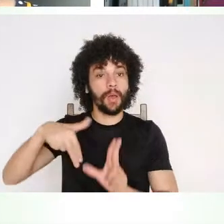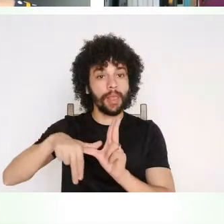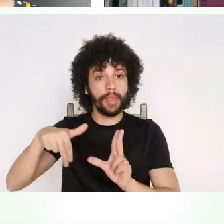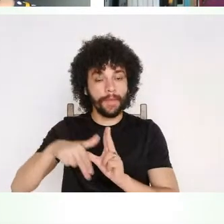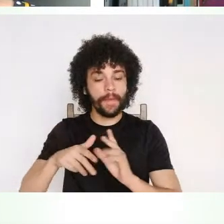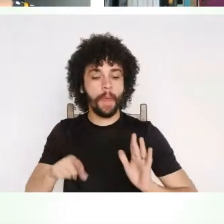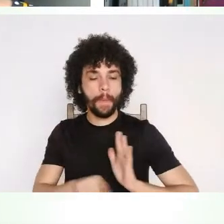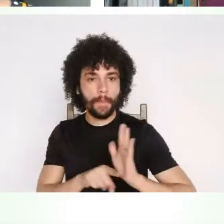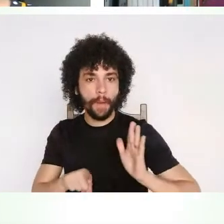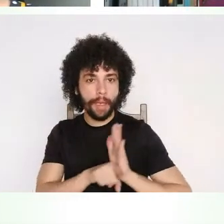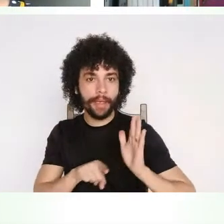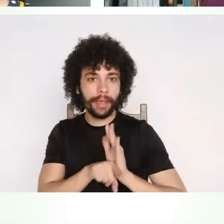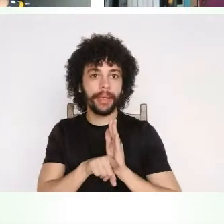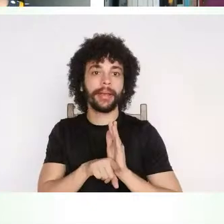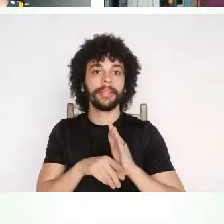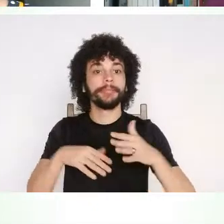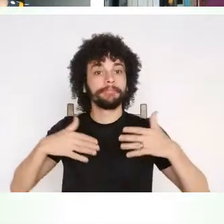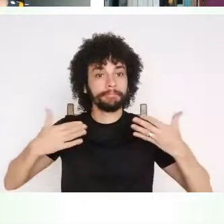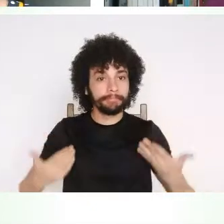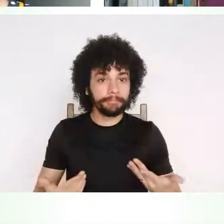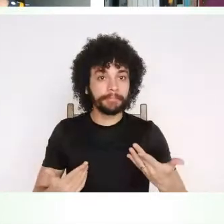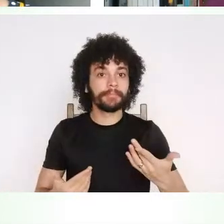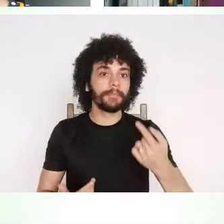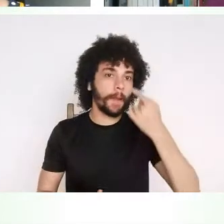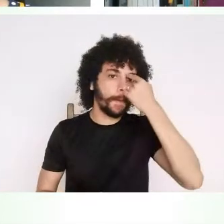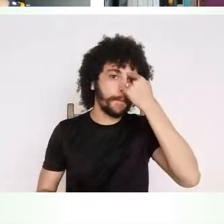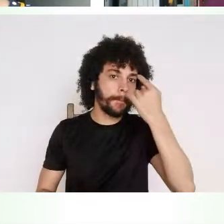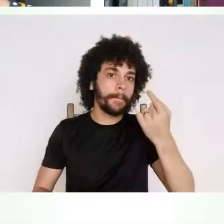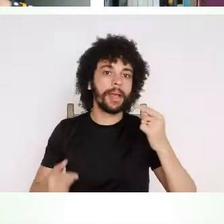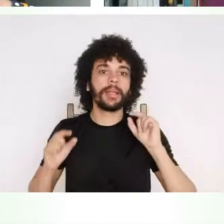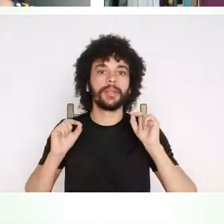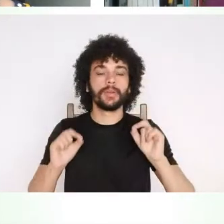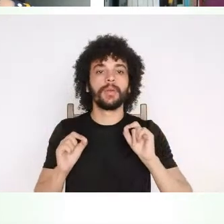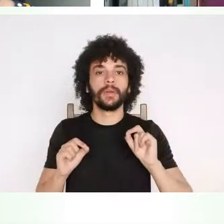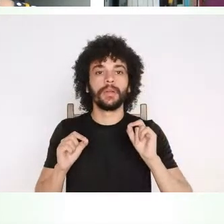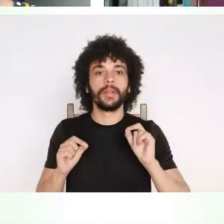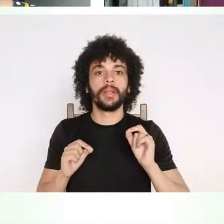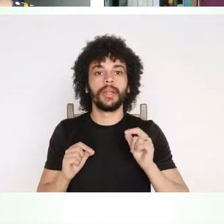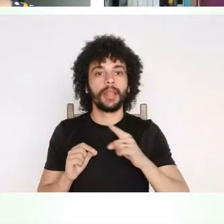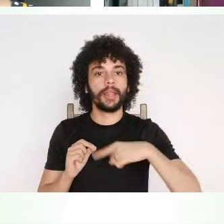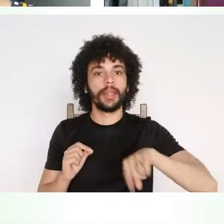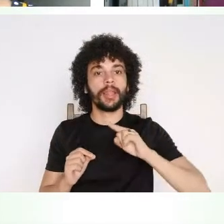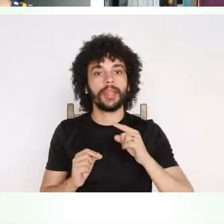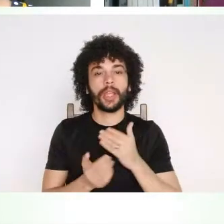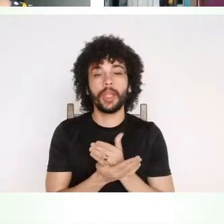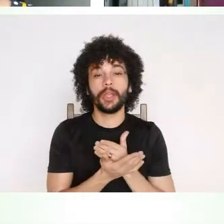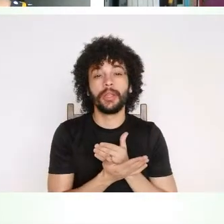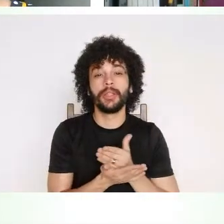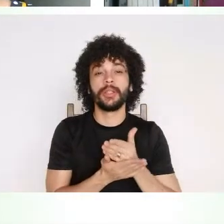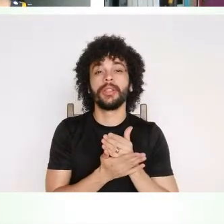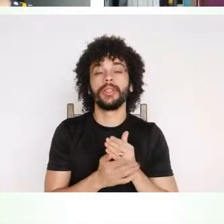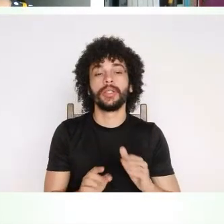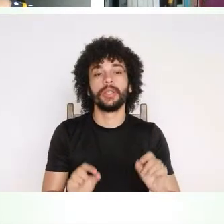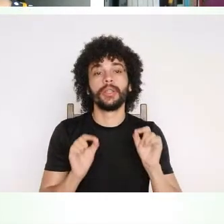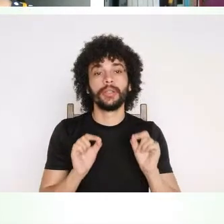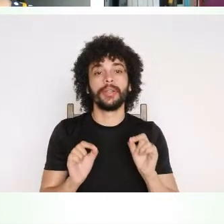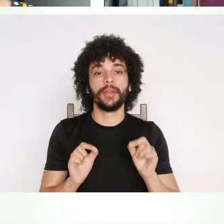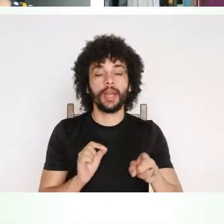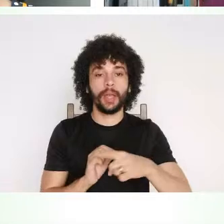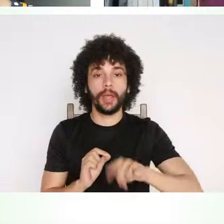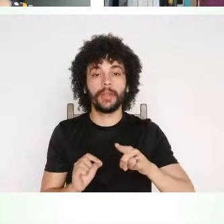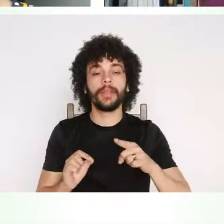sentido, eu acho, na nossa, pelo menos na nossa área, mas eu acho também que nós